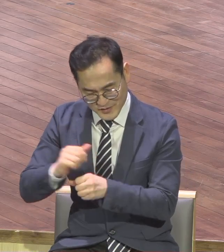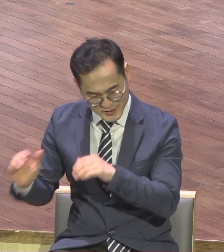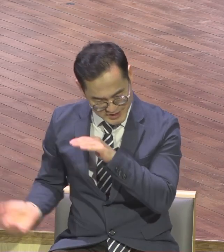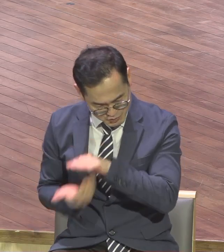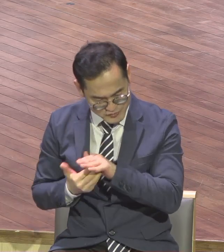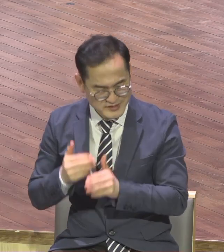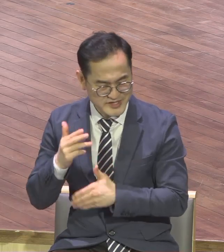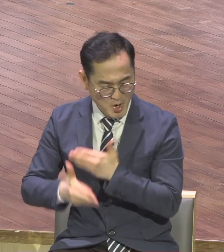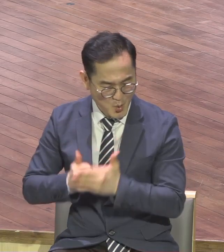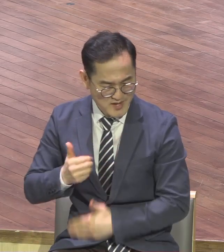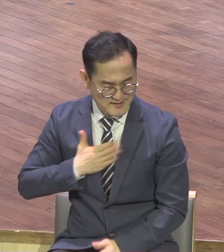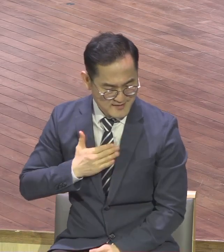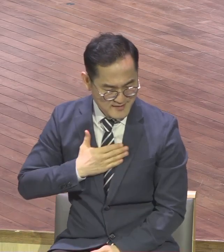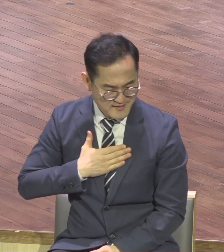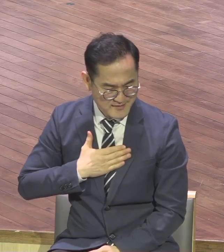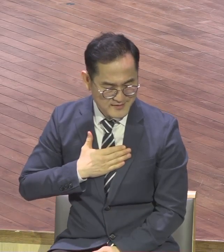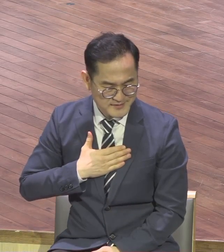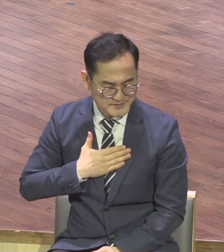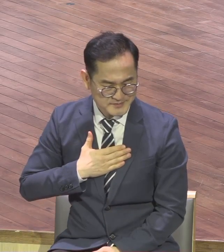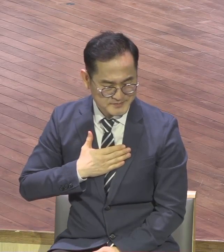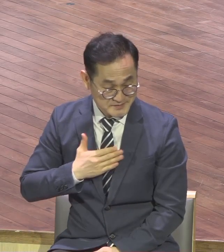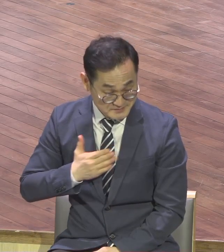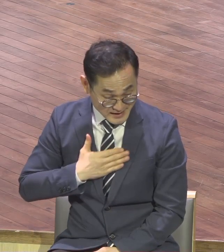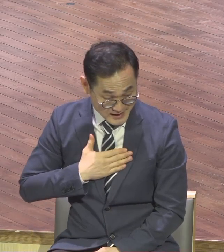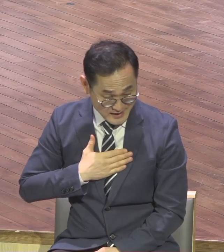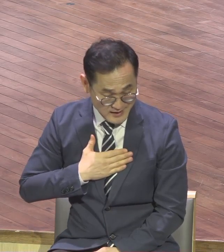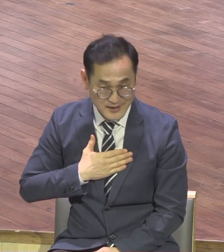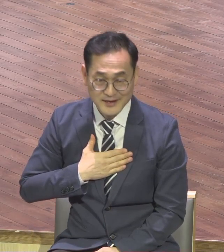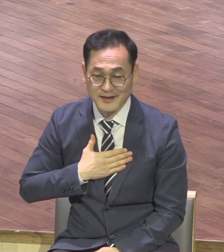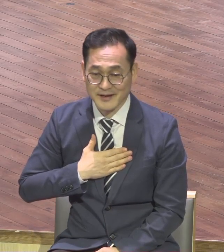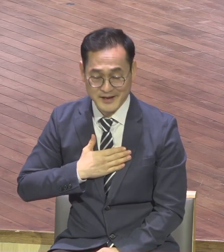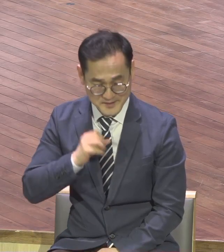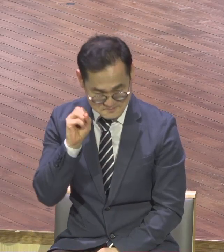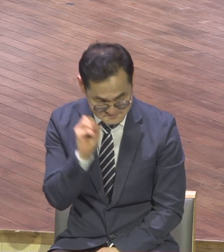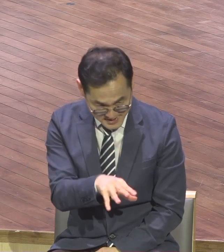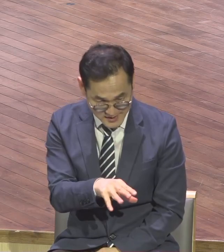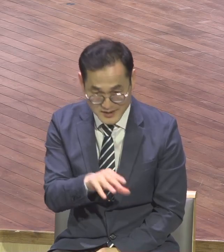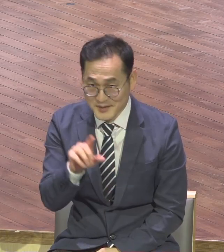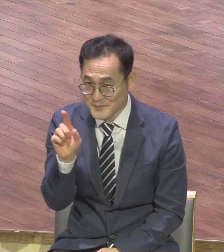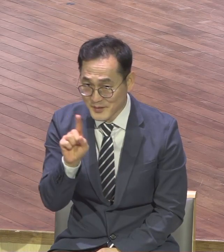그의 이름을 여와란 이같이 이르시는 도다 무슨 말입니까?